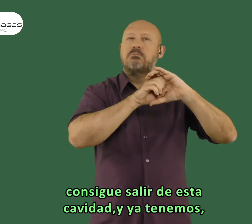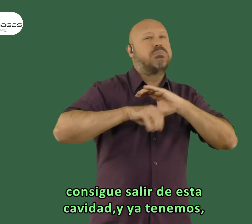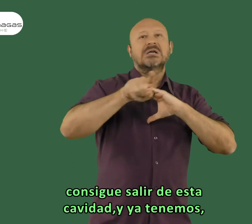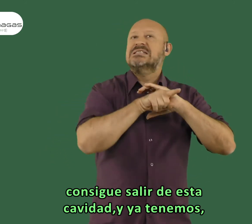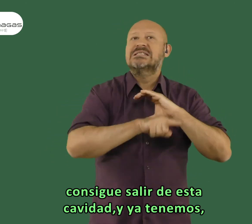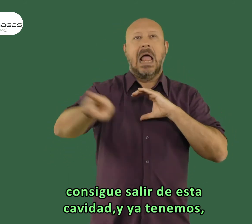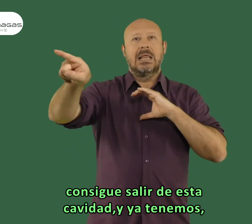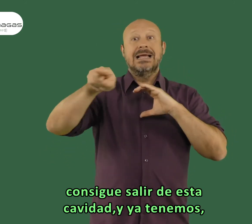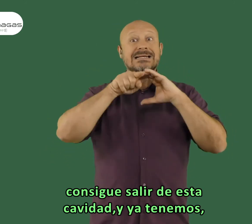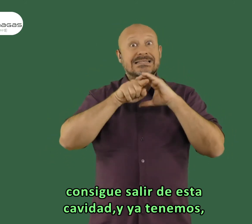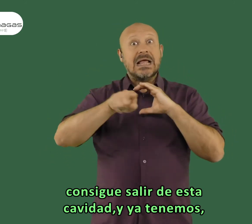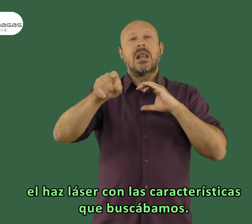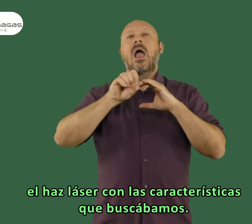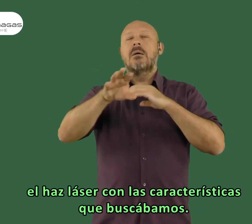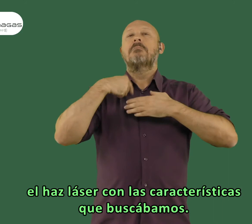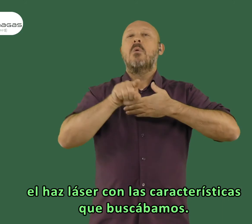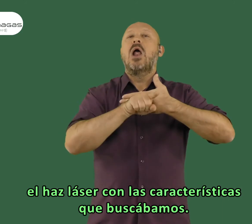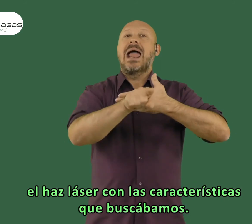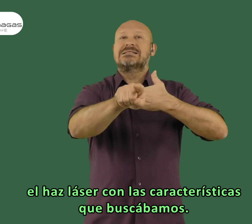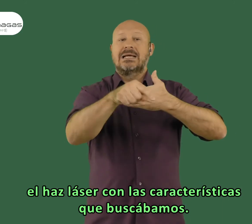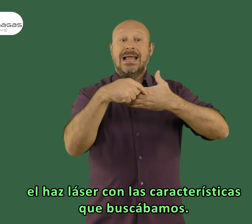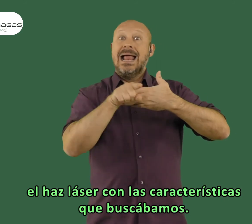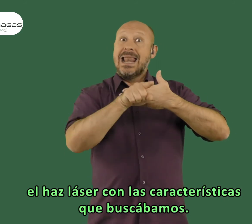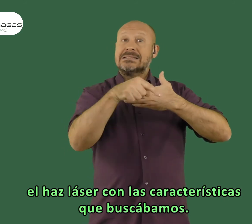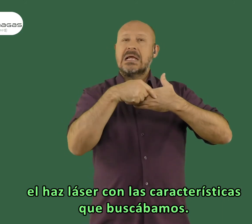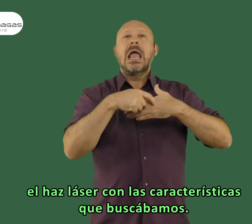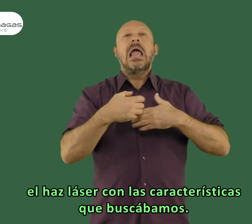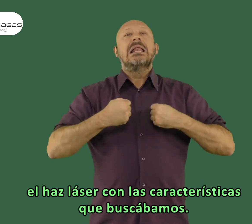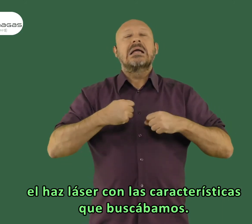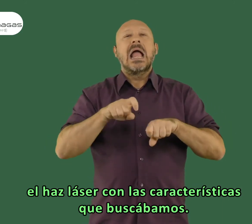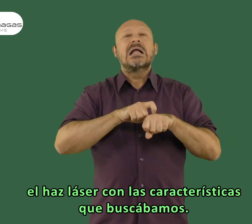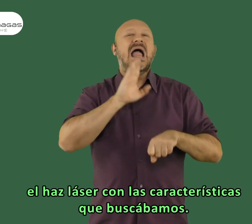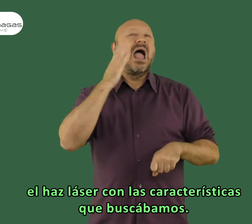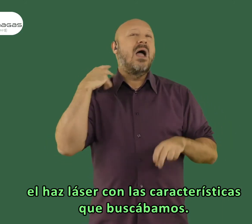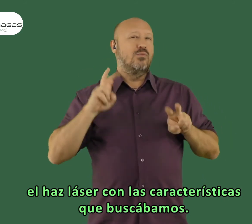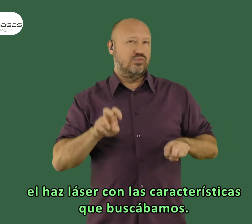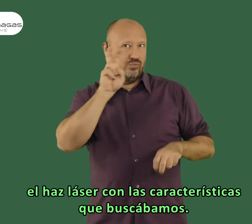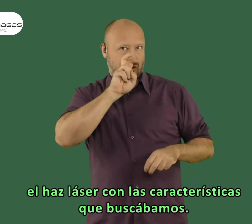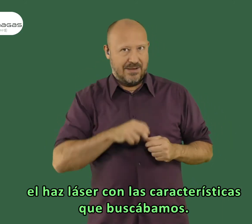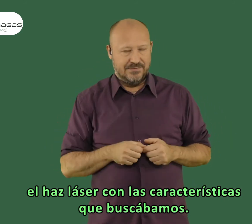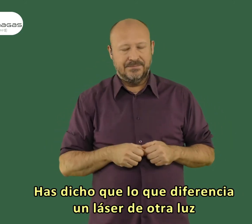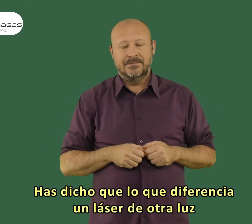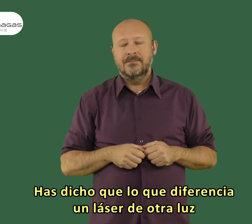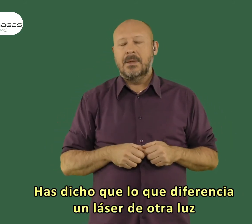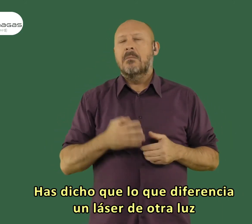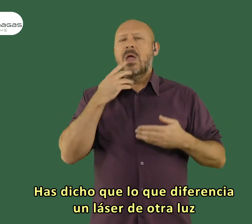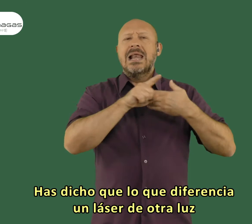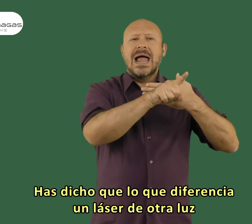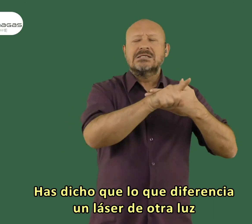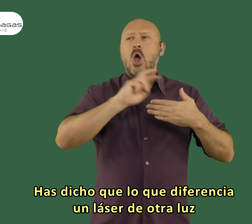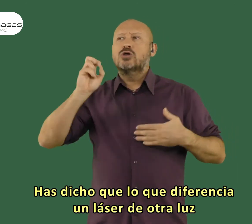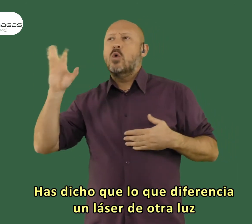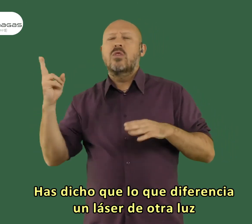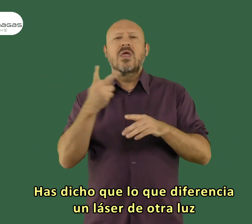de esta cavidad. y ya tenemos el haz láser con la energía con las características que buscábamos. Has dicho que